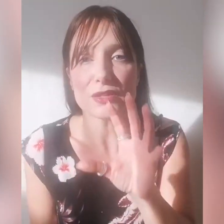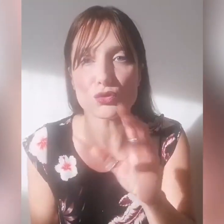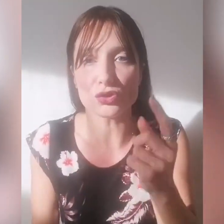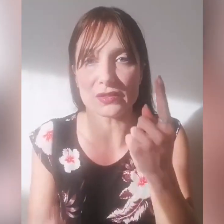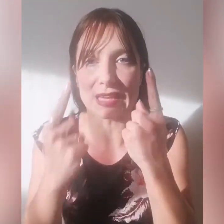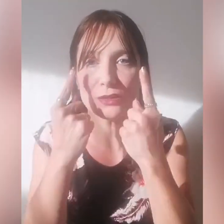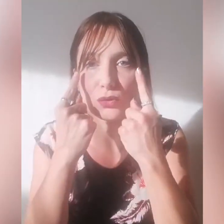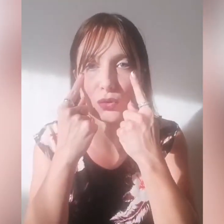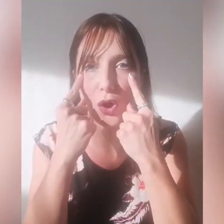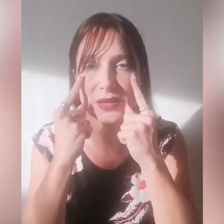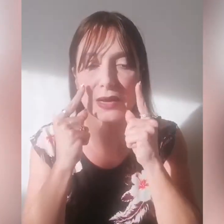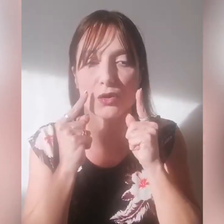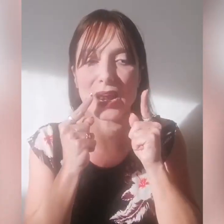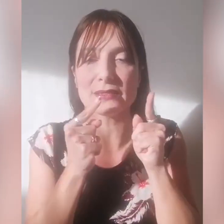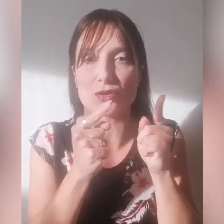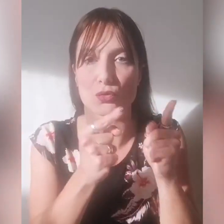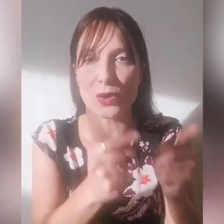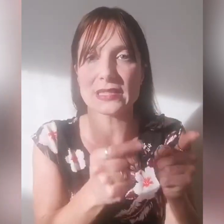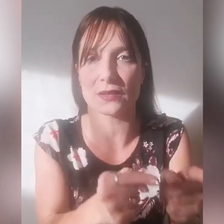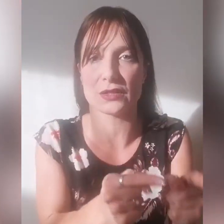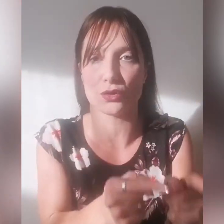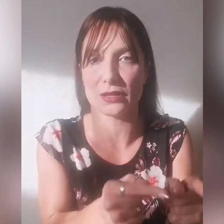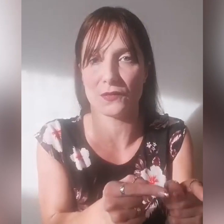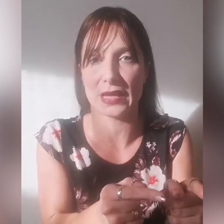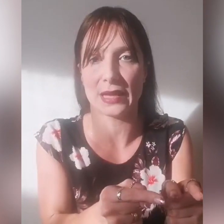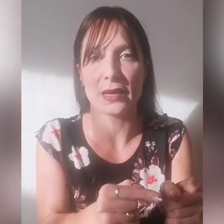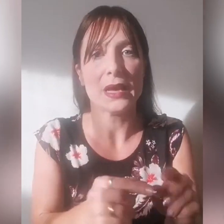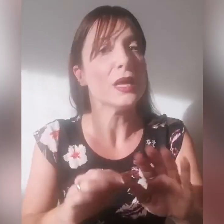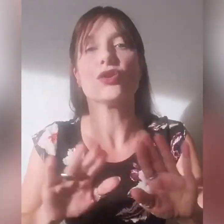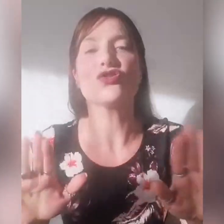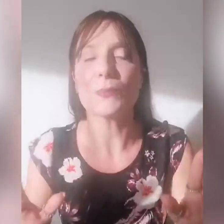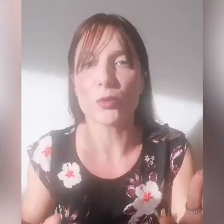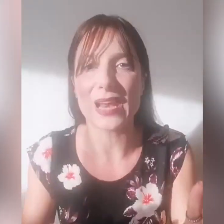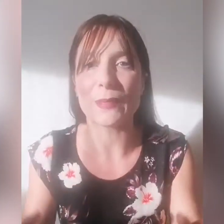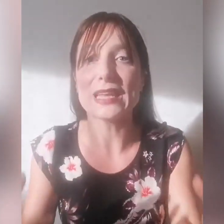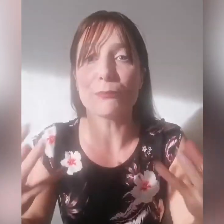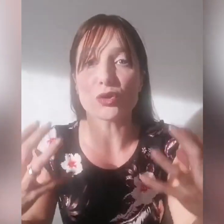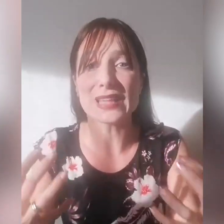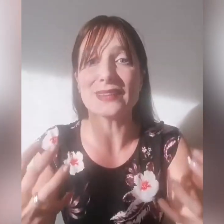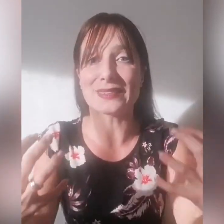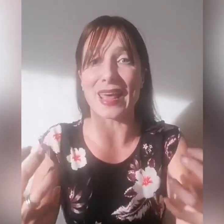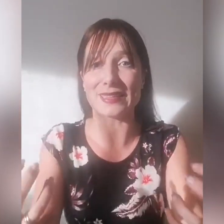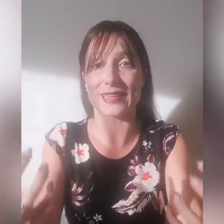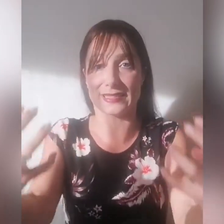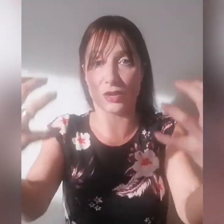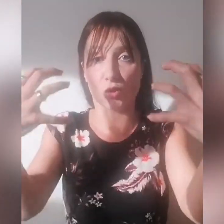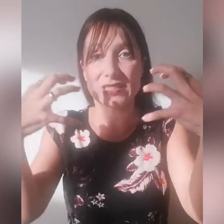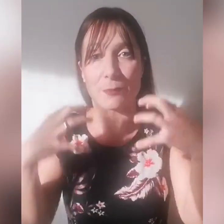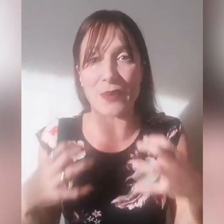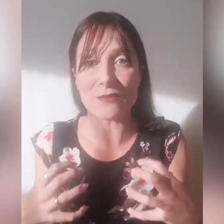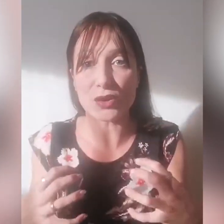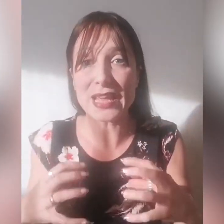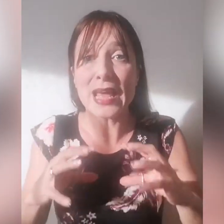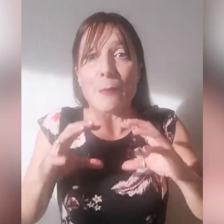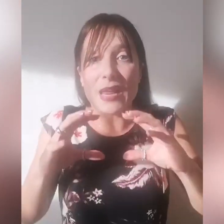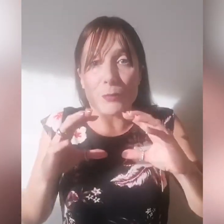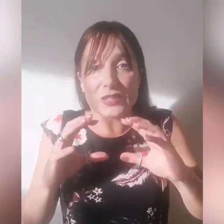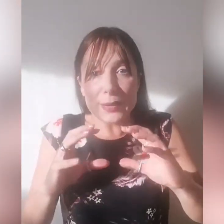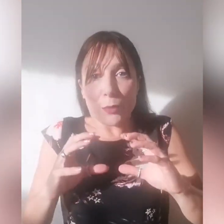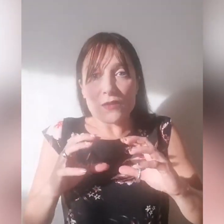vissuta tenendo i tuoi occhi ancorati su questa visione di fede, non c'è problema. L'importante è rendersi consapevoli per poter poi